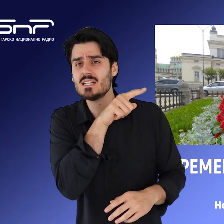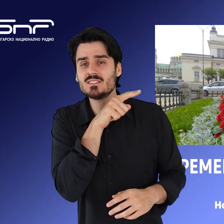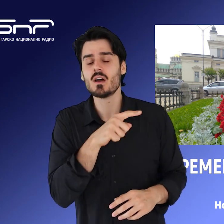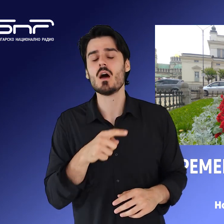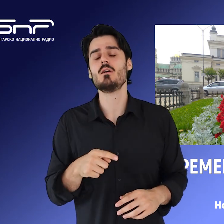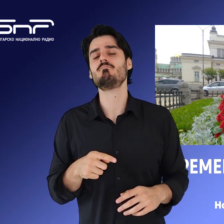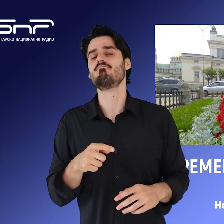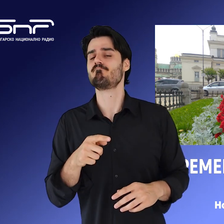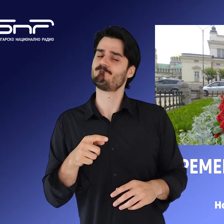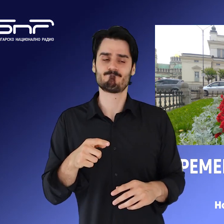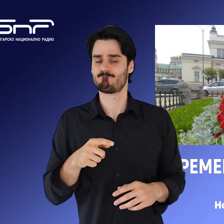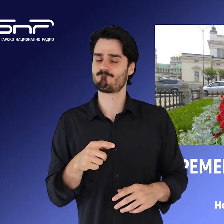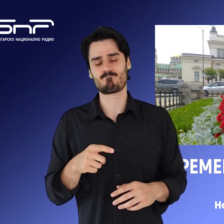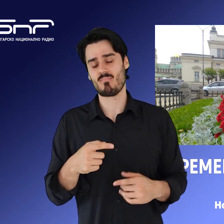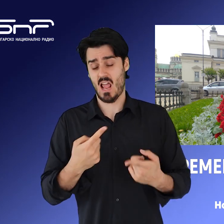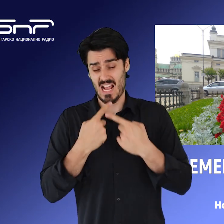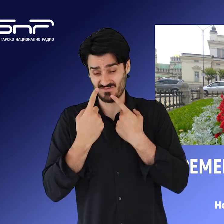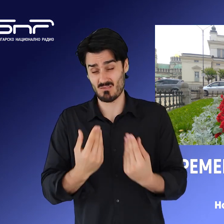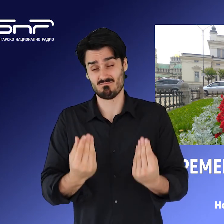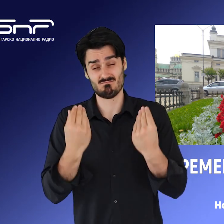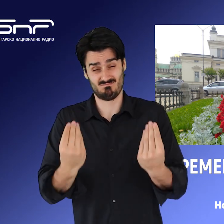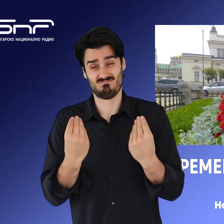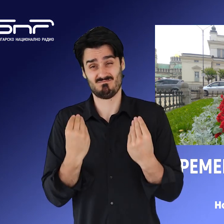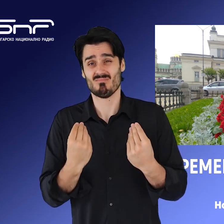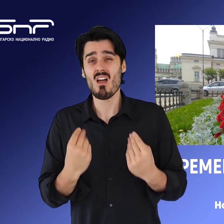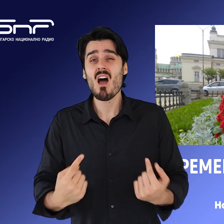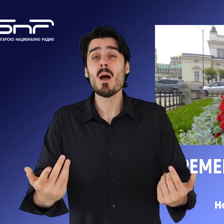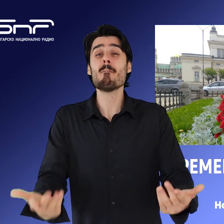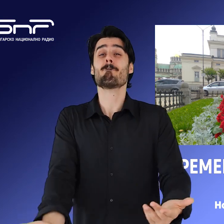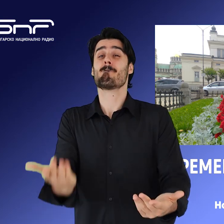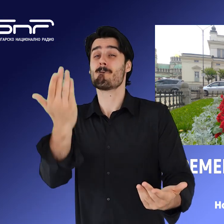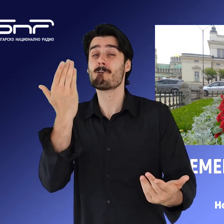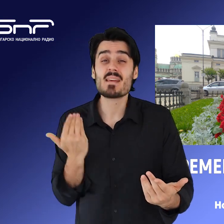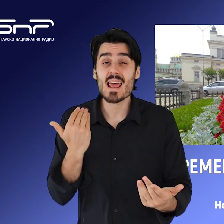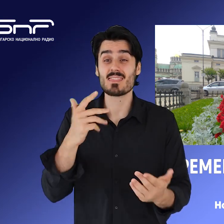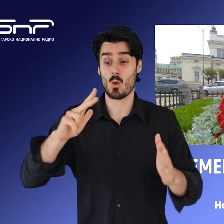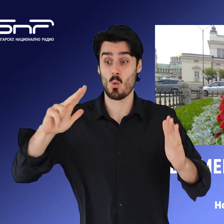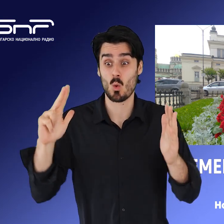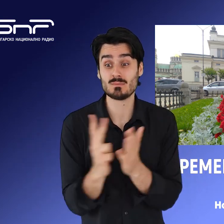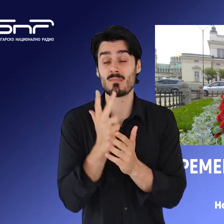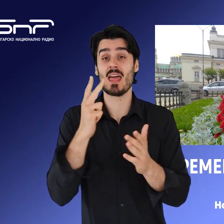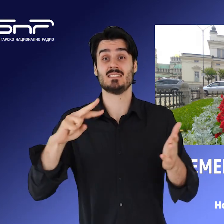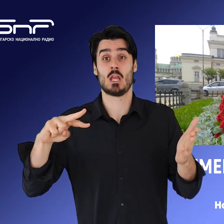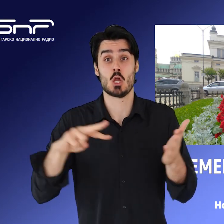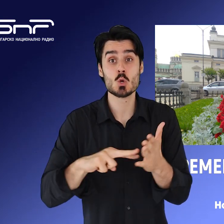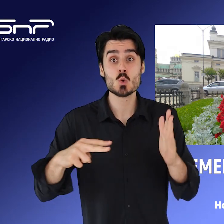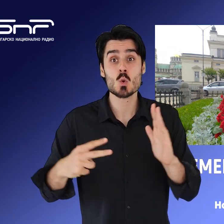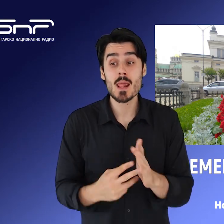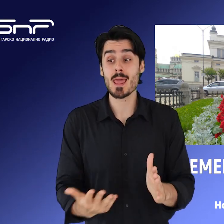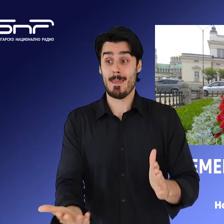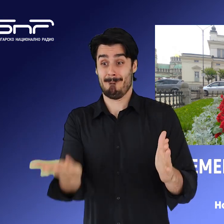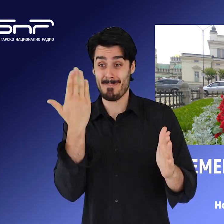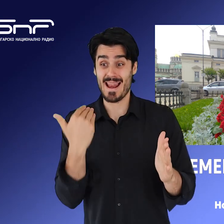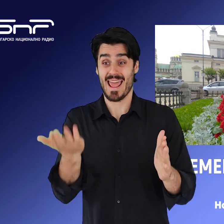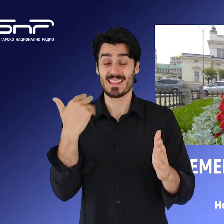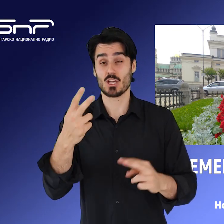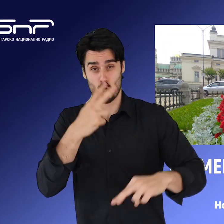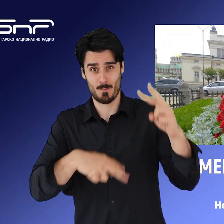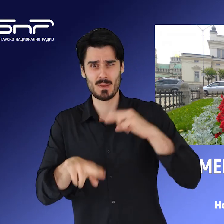свова имунитет. Доброволно, преди 18 юли, преди комисията да